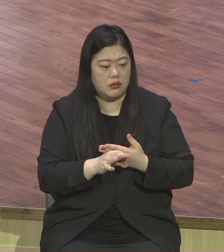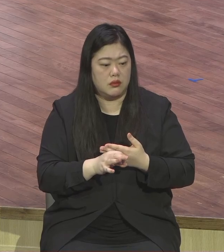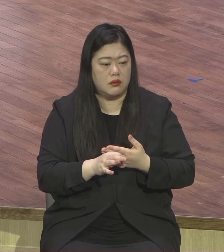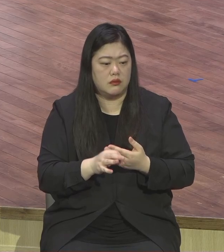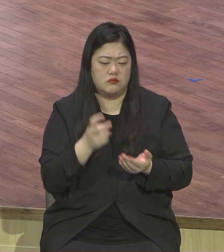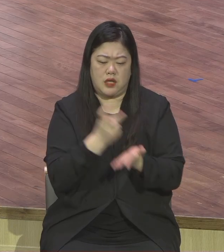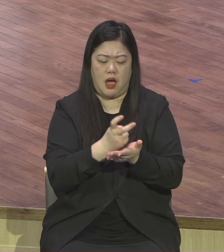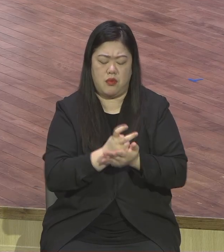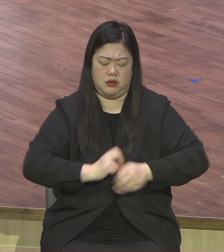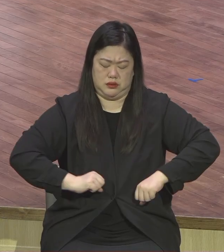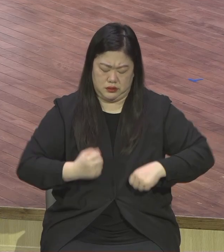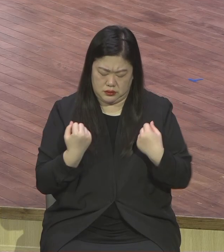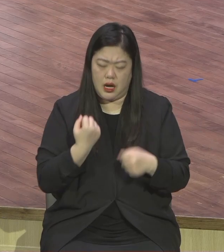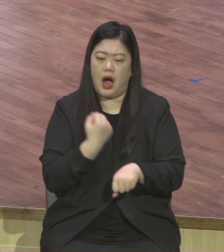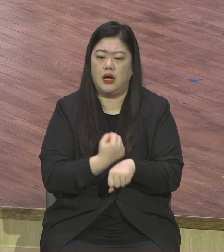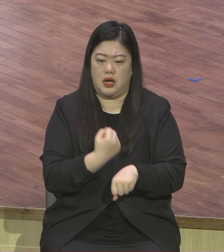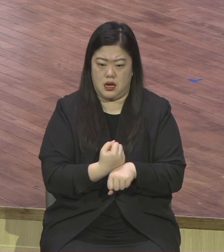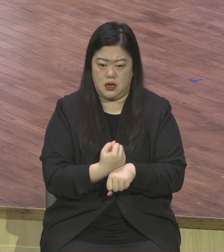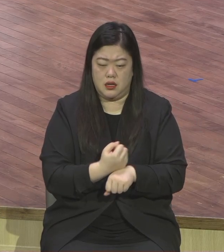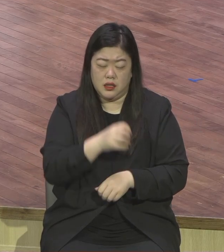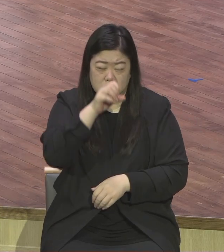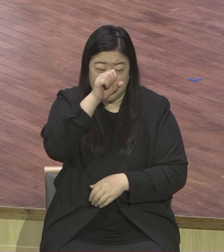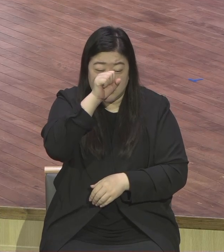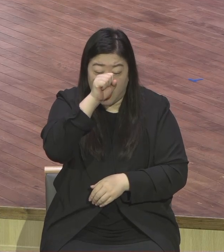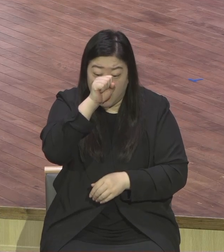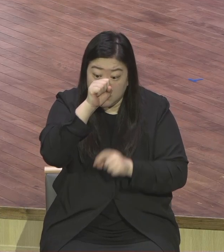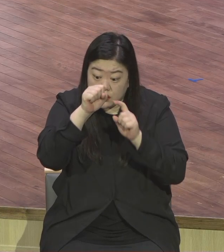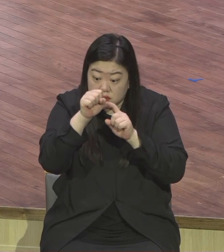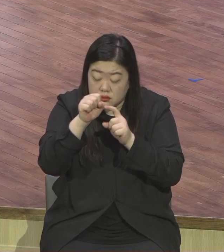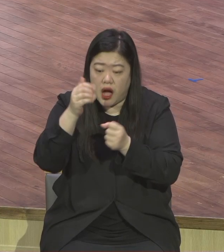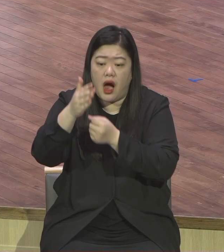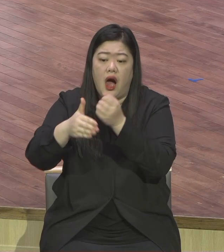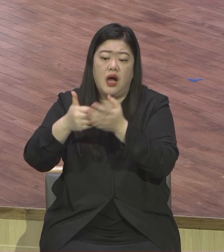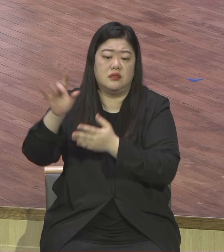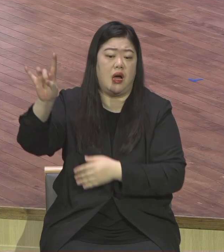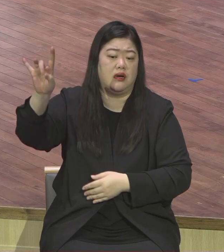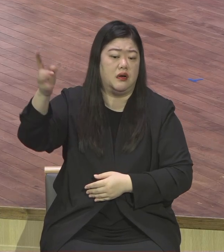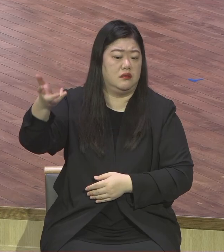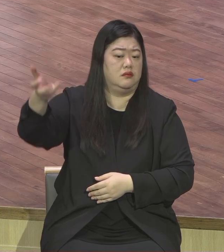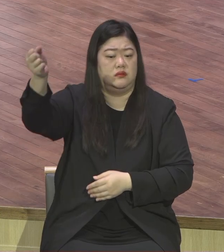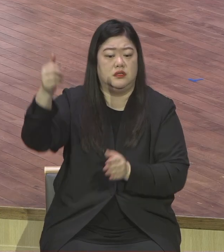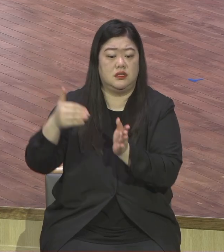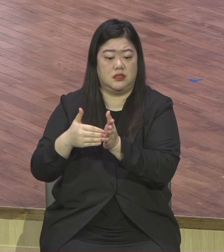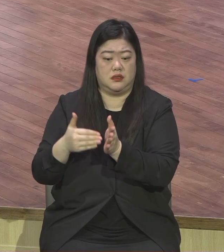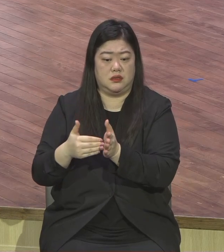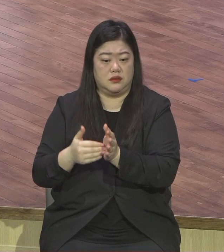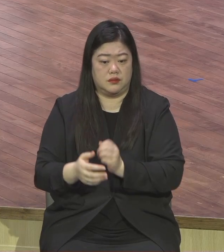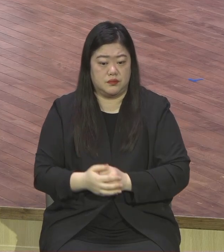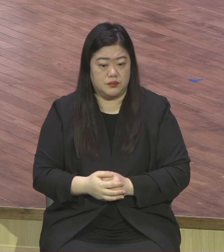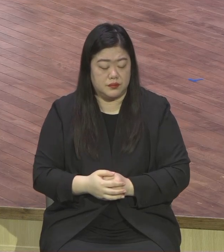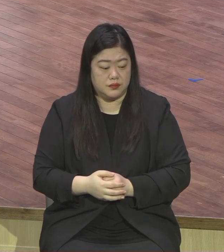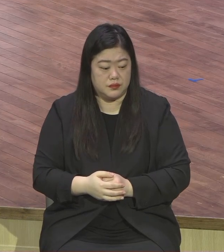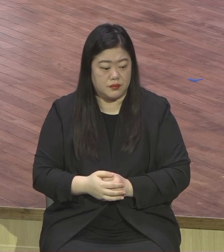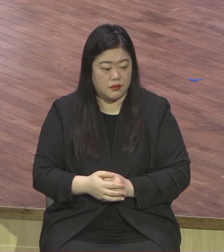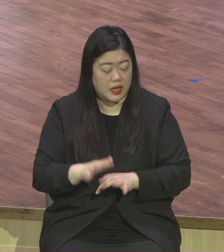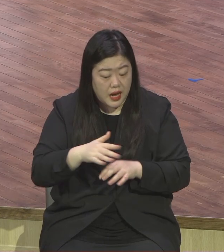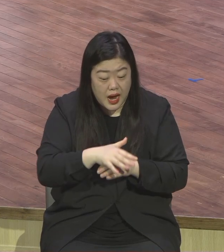오직 한 분이시니라 이 말은요. 이 말씀은 이 청년이 생각하고 있는 그 선함에 대한 기준을 말하는 거예요.